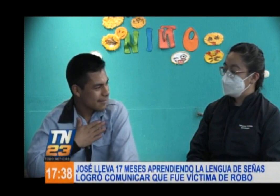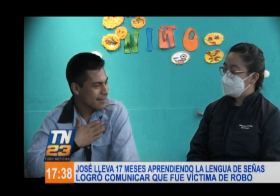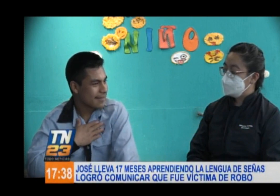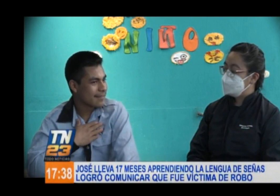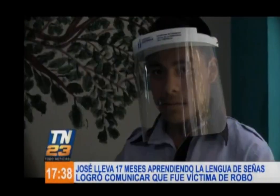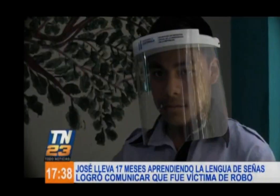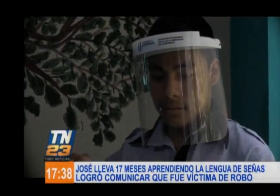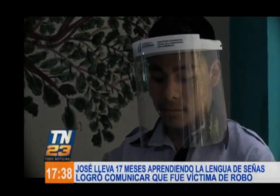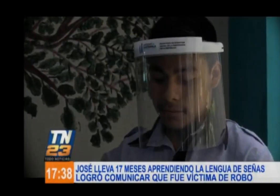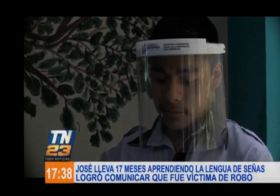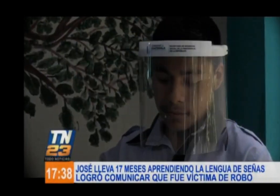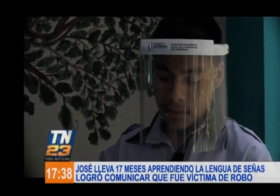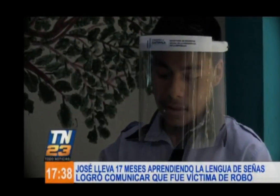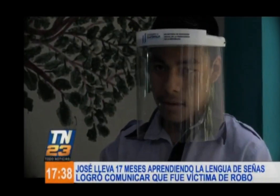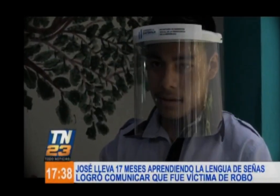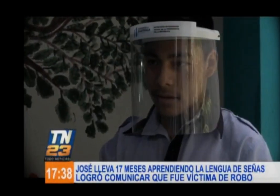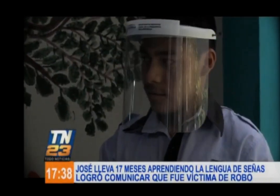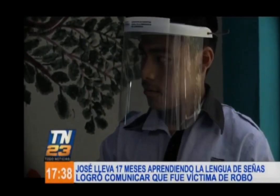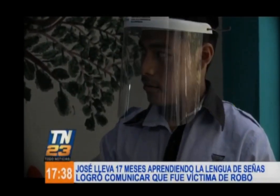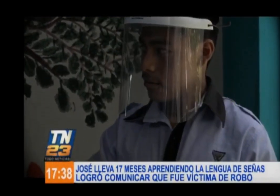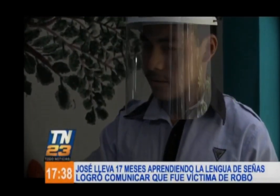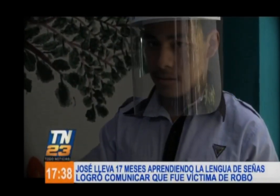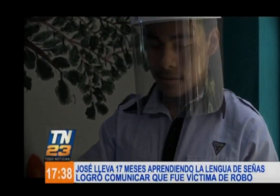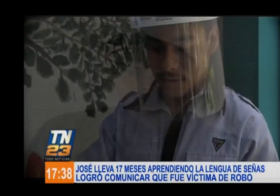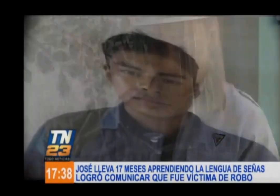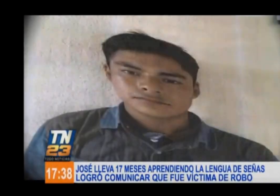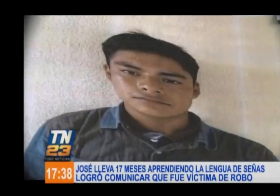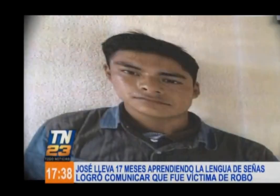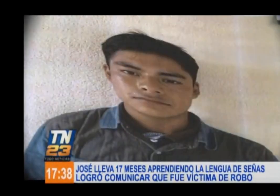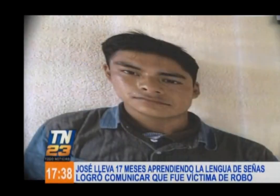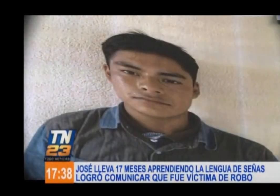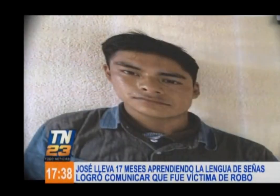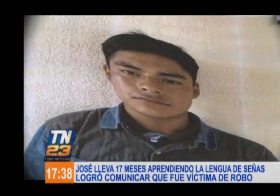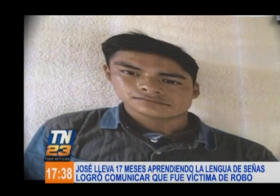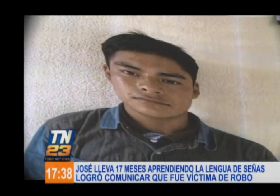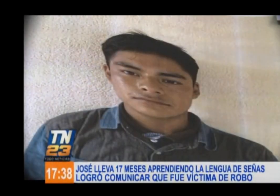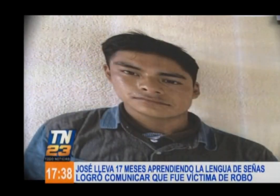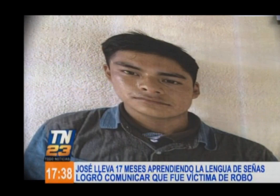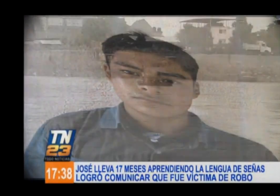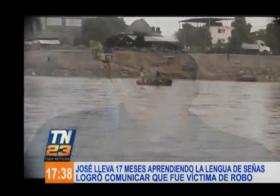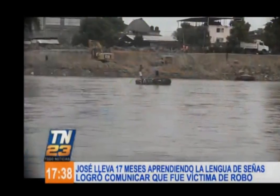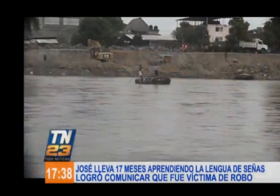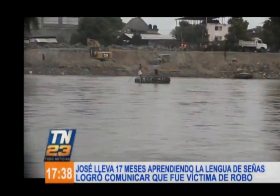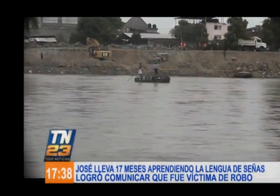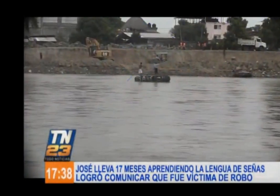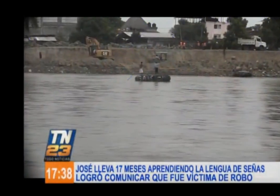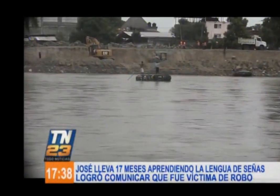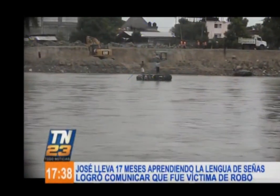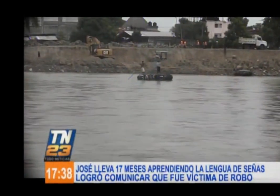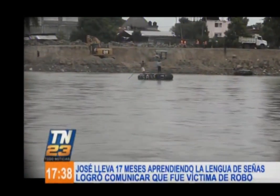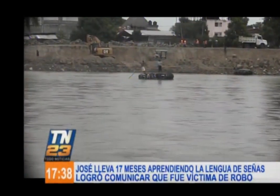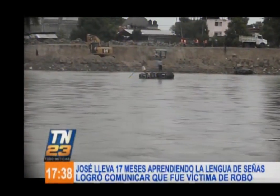lengua de señas, con la que logró explicar que recuerda haber sido asaltado y transportado en balsas a Guatemala.